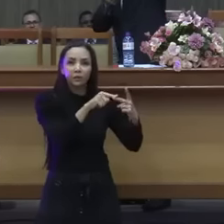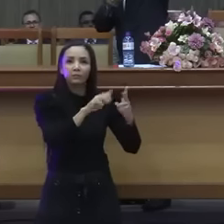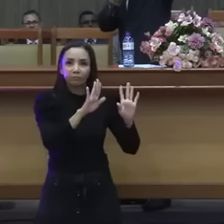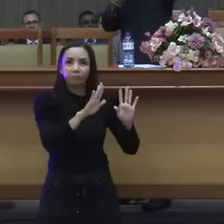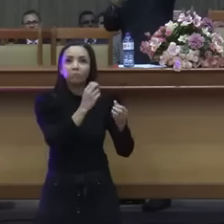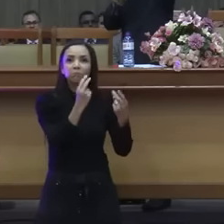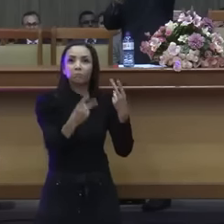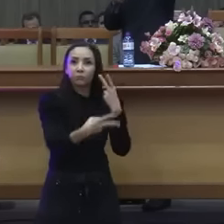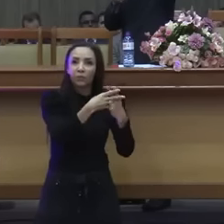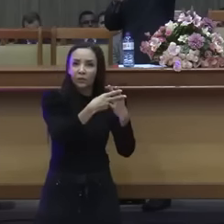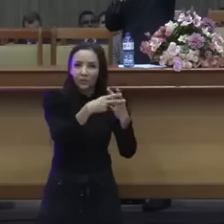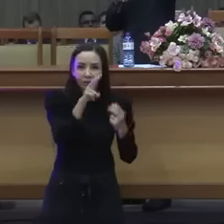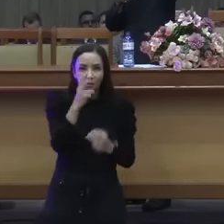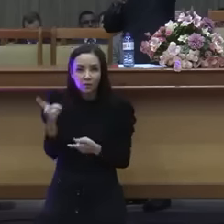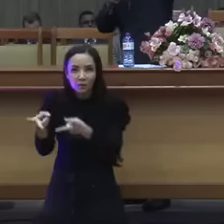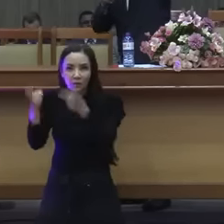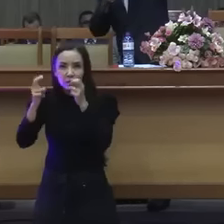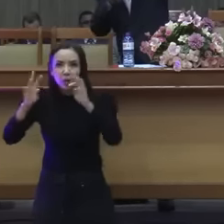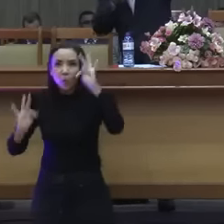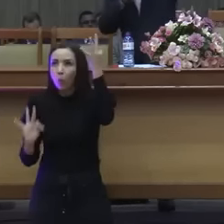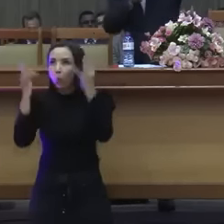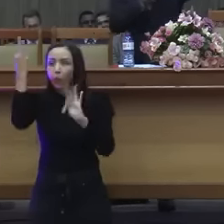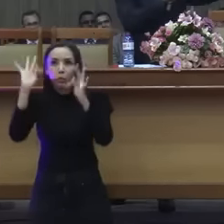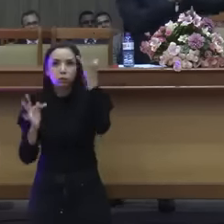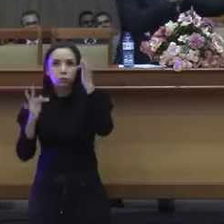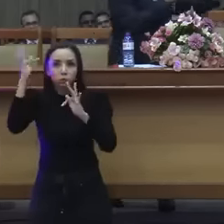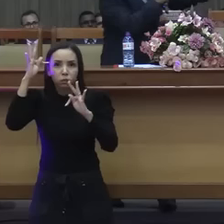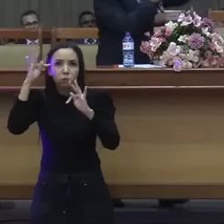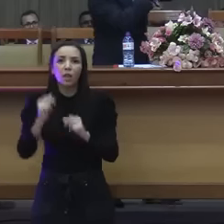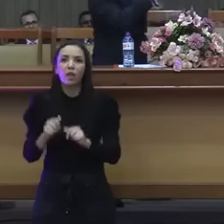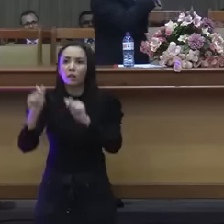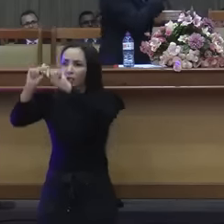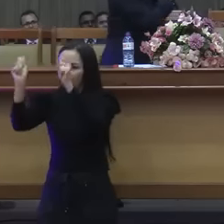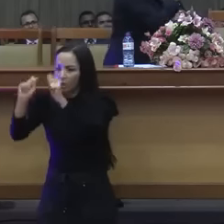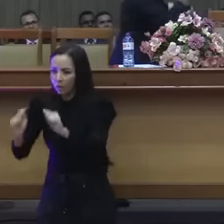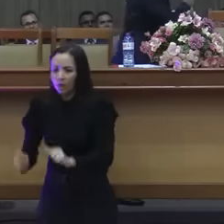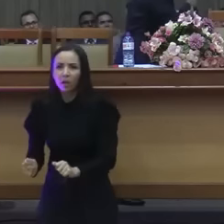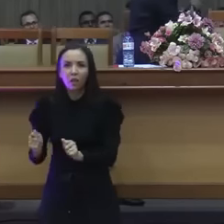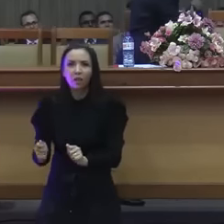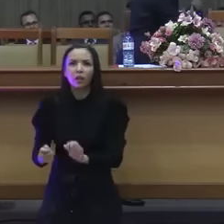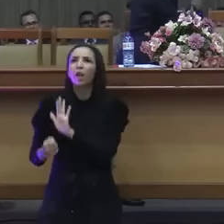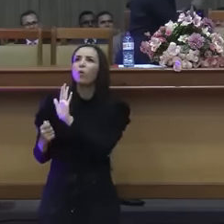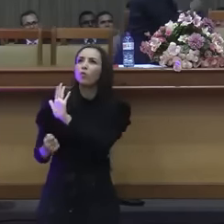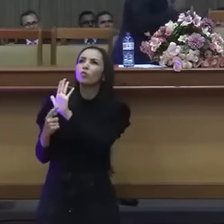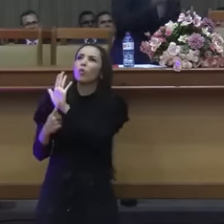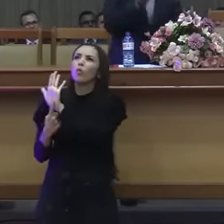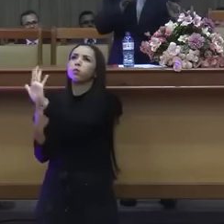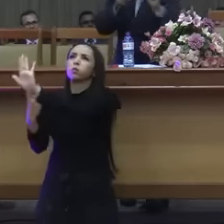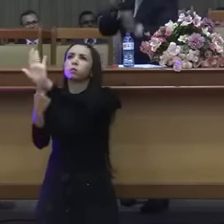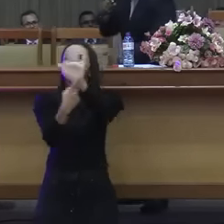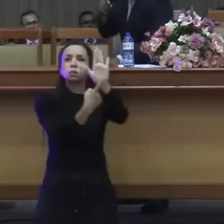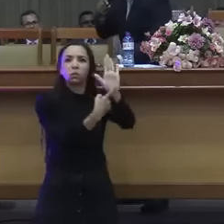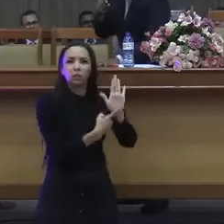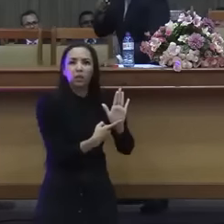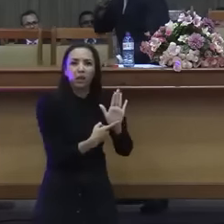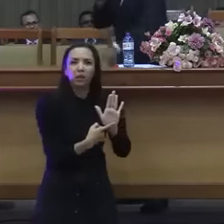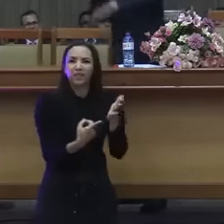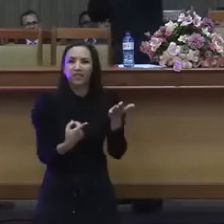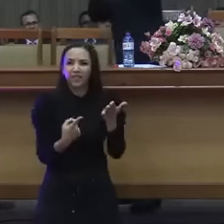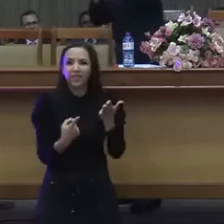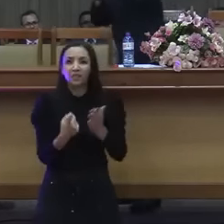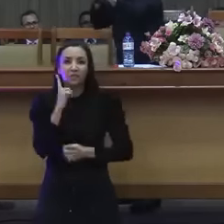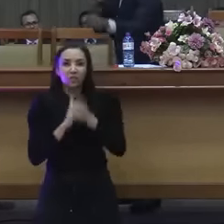eles pegam placa do nome de Jesus eles pegam imagem de Jesus ainda que aquilo ali não seja Jesus mas é um símbolo